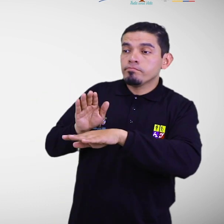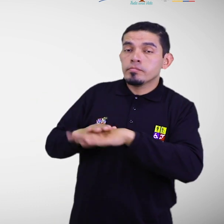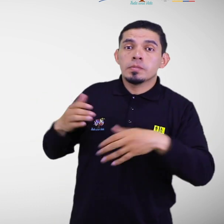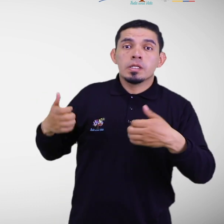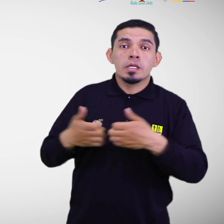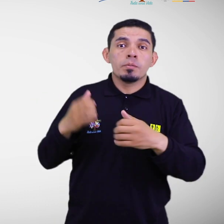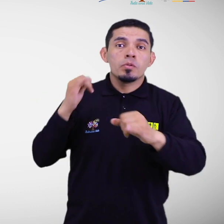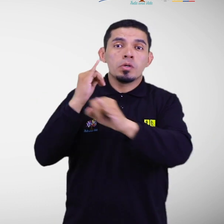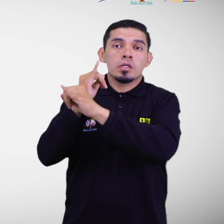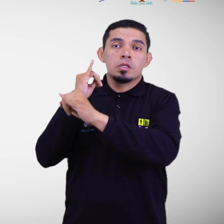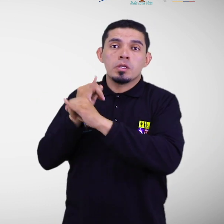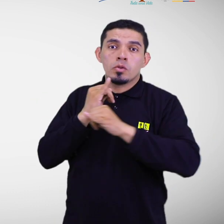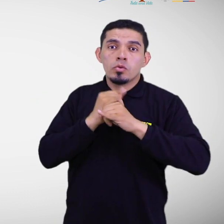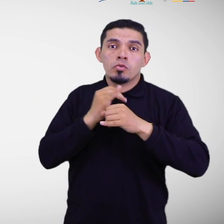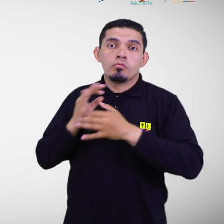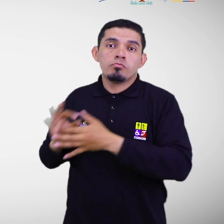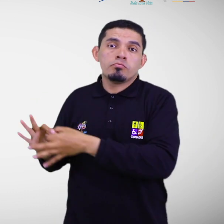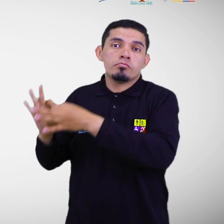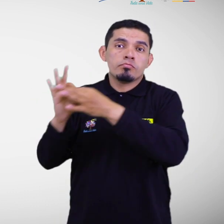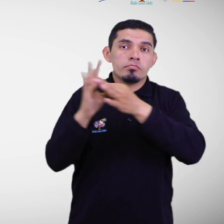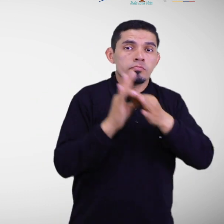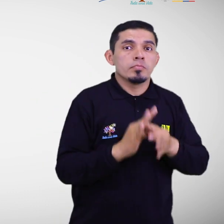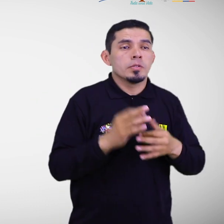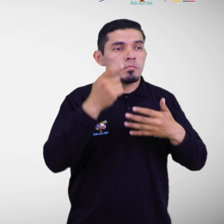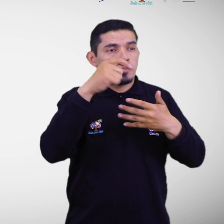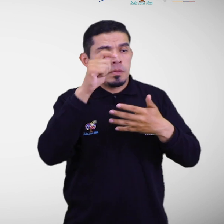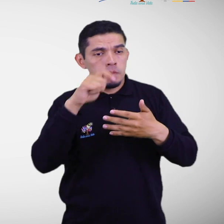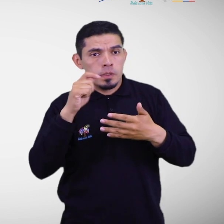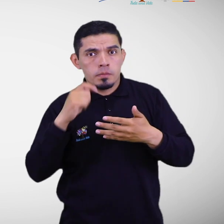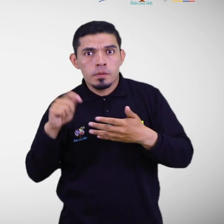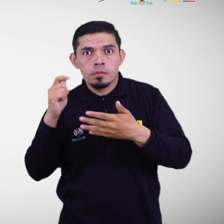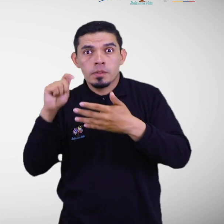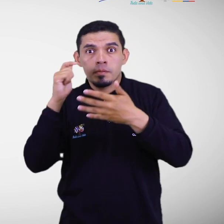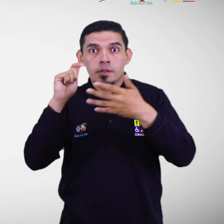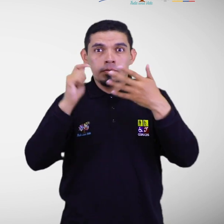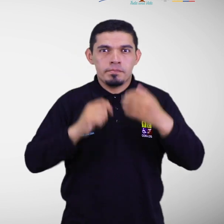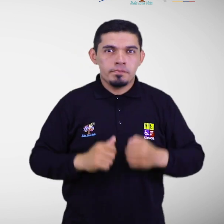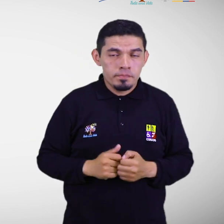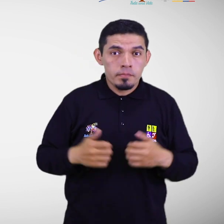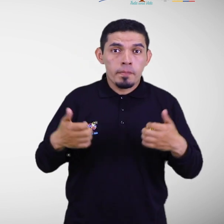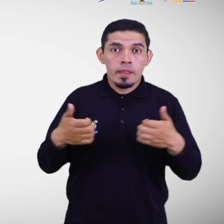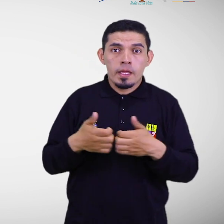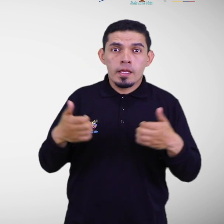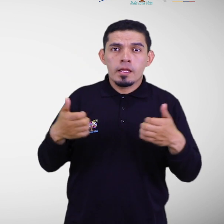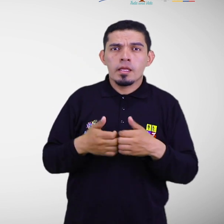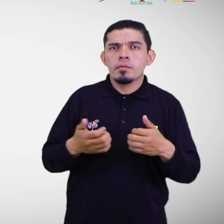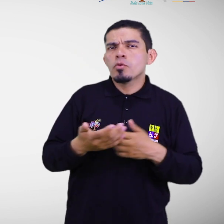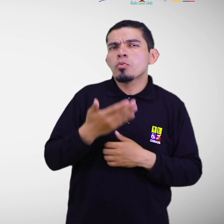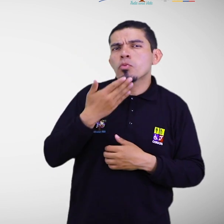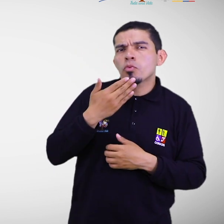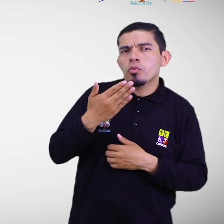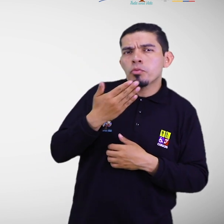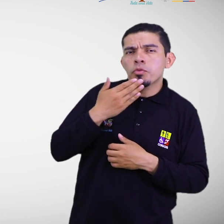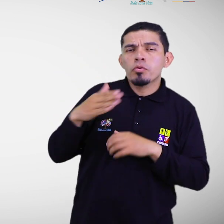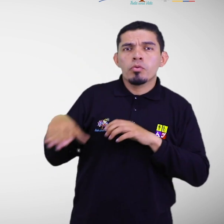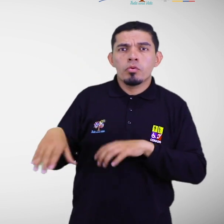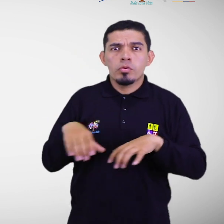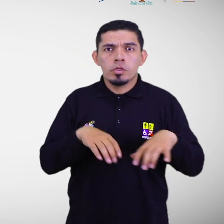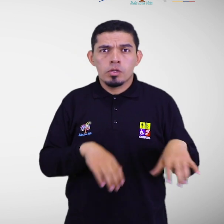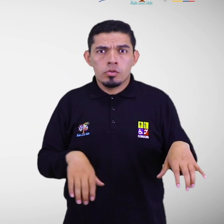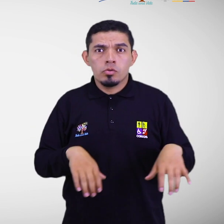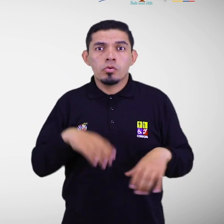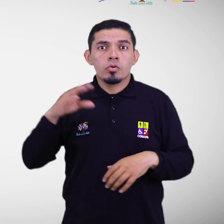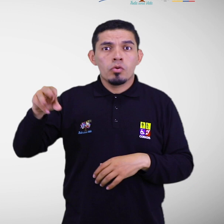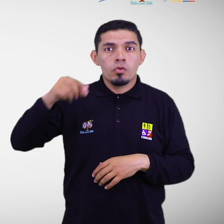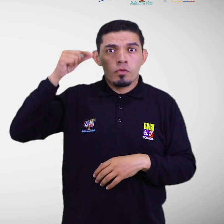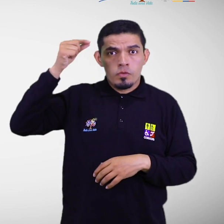interinstitucionales de evaluación inicial de necesidades. Estos equipos se conformarán a través de la coordinación entre los